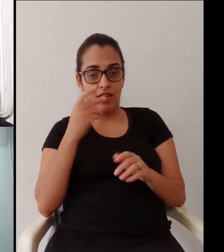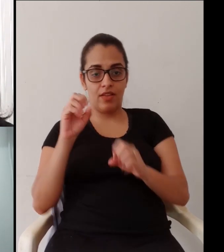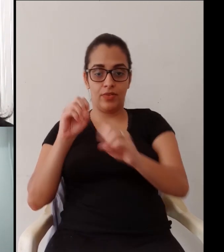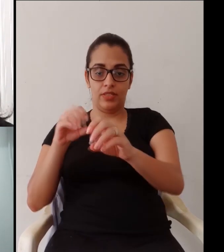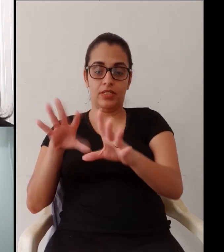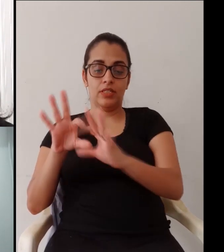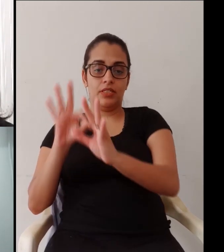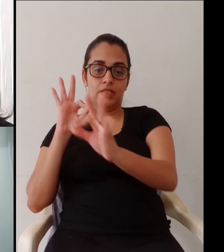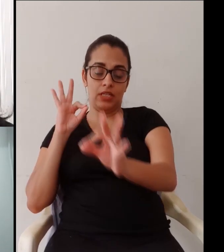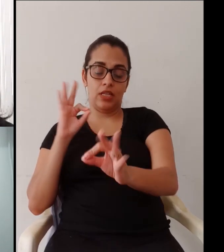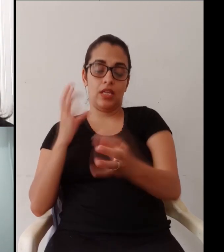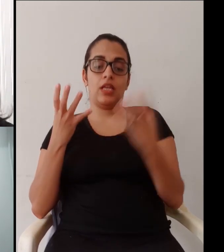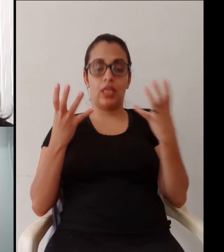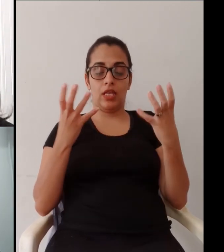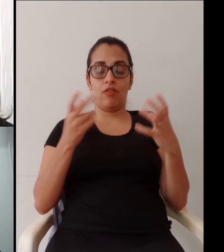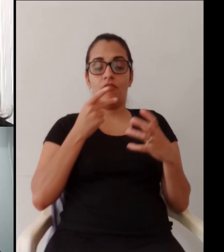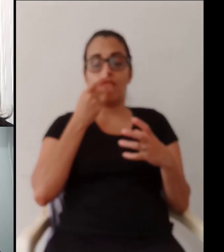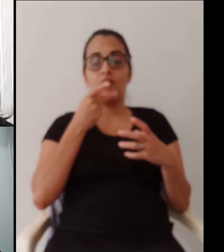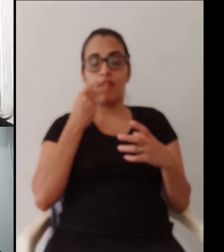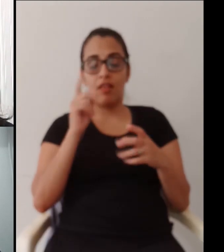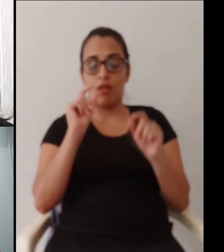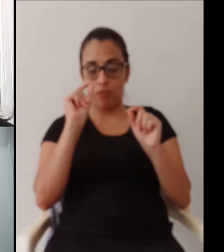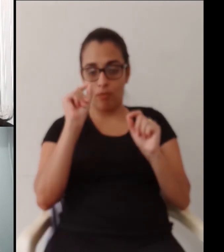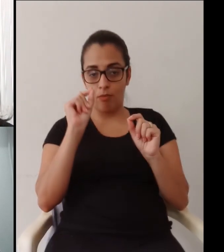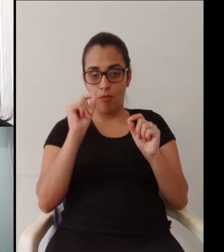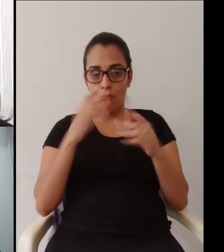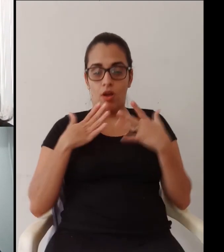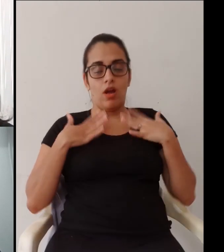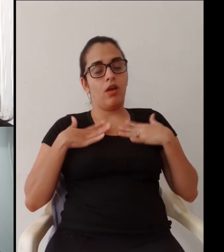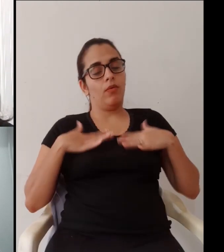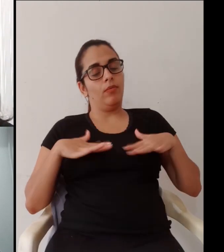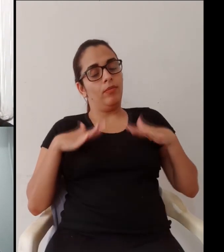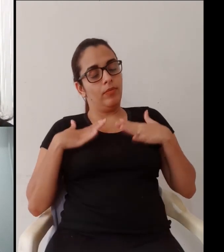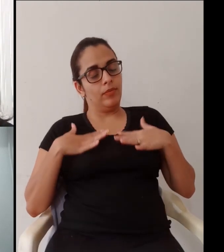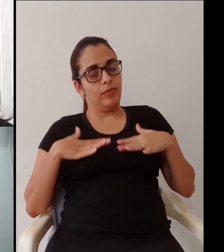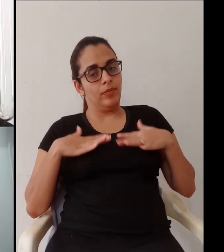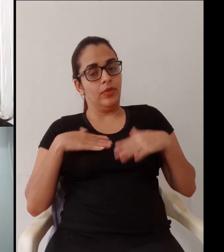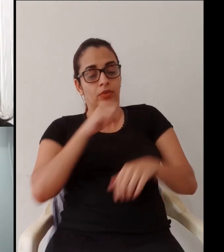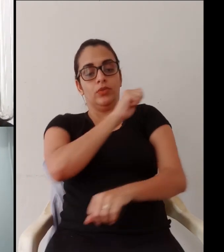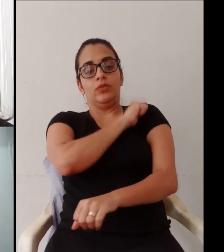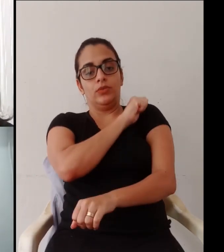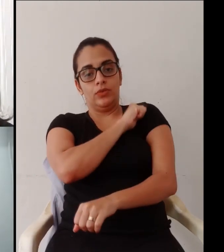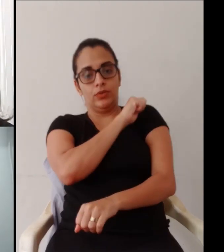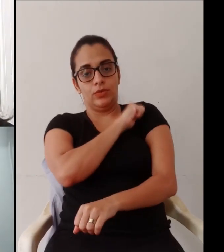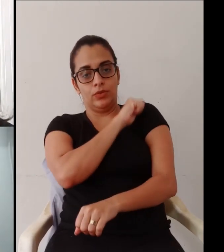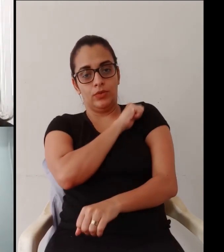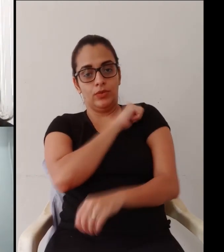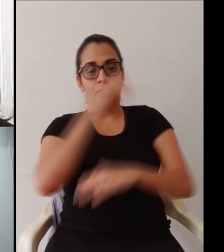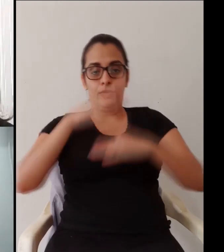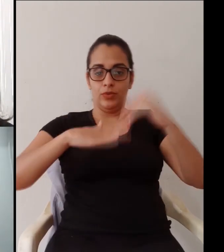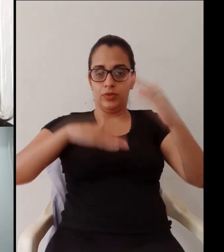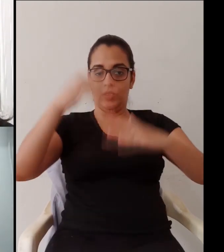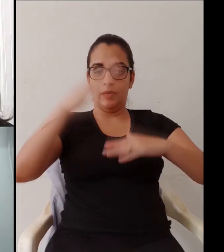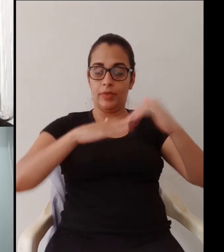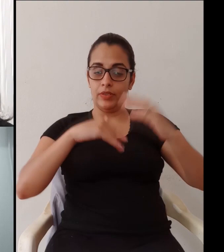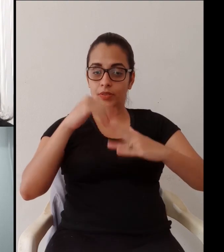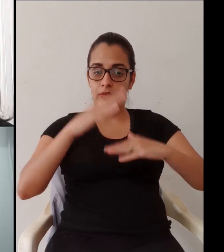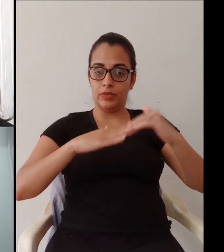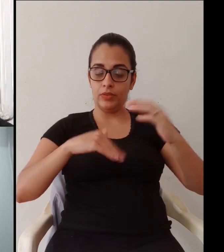hoje estou tentando para quase finalizar o assunto da parte da EAD eu queria falar um pouco